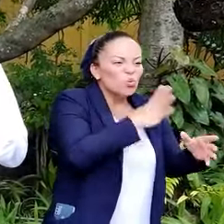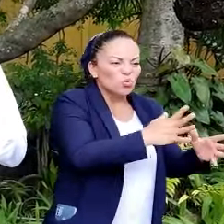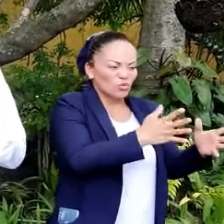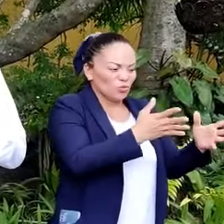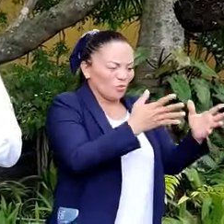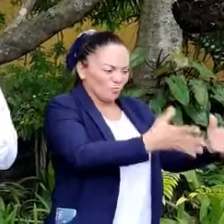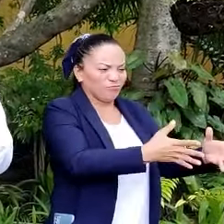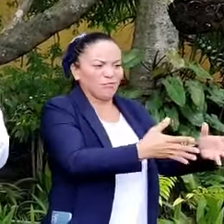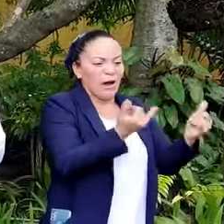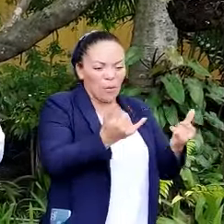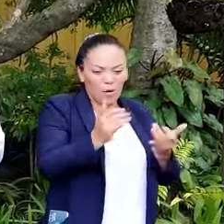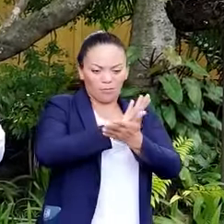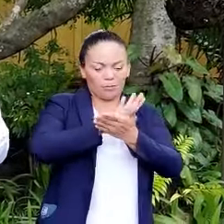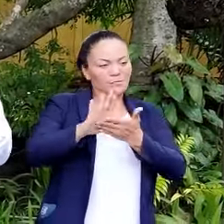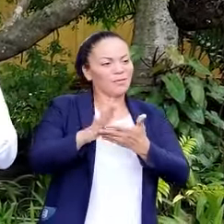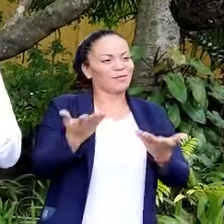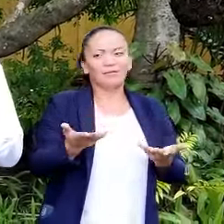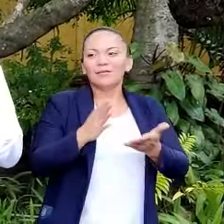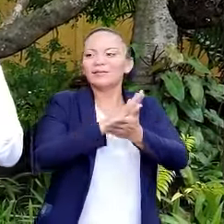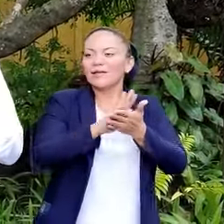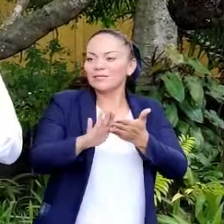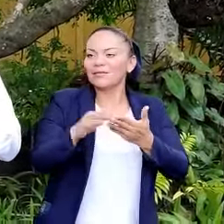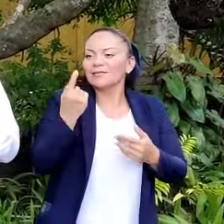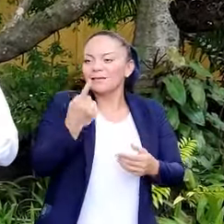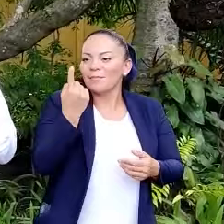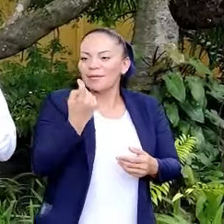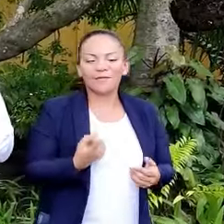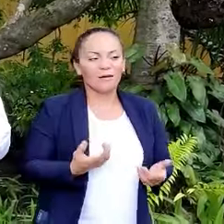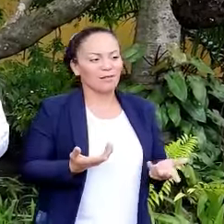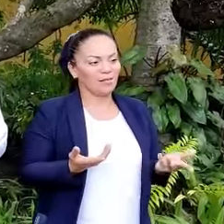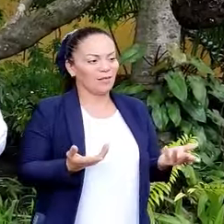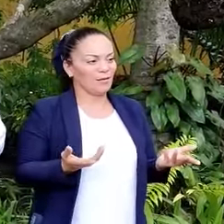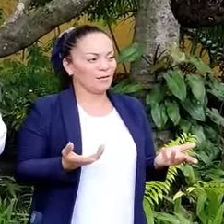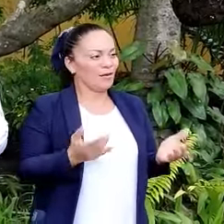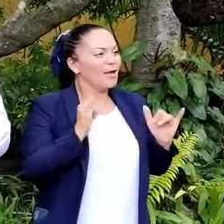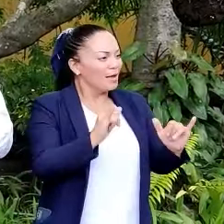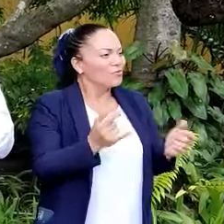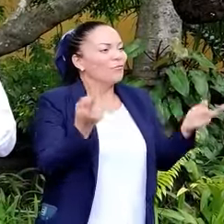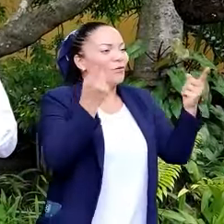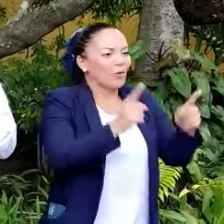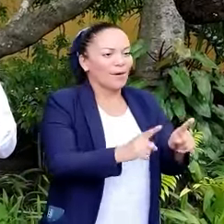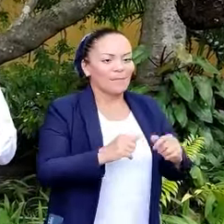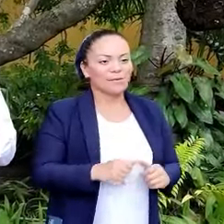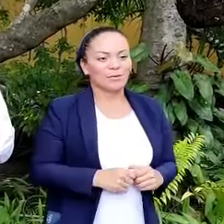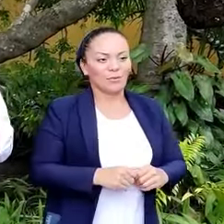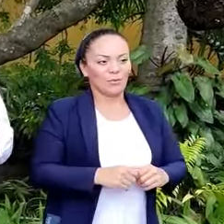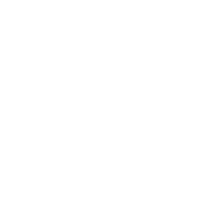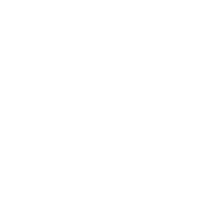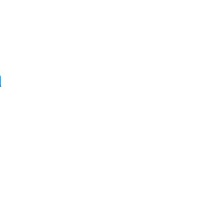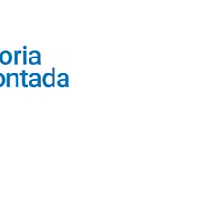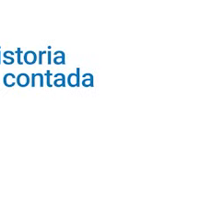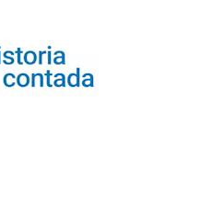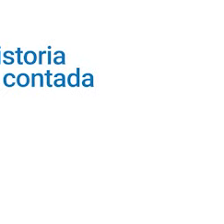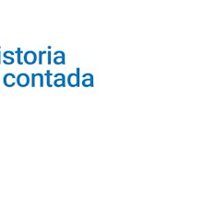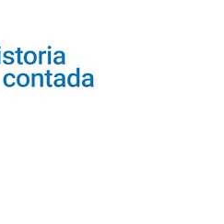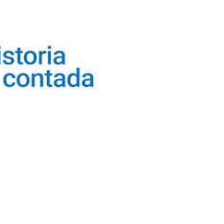transparente. La transparencia siempre hace falta. Y eso fue lo que pasó con criterio.